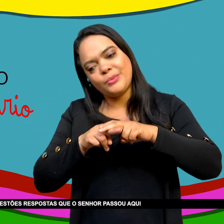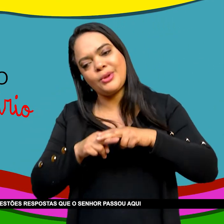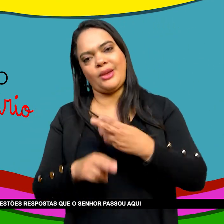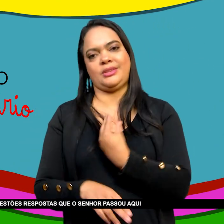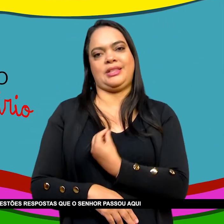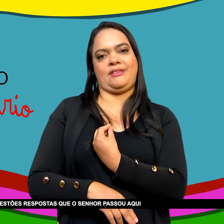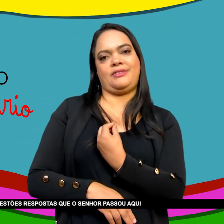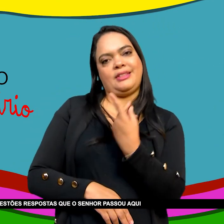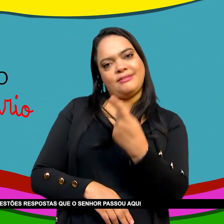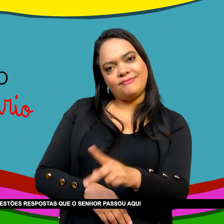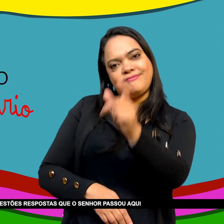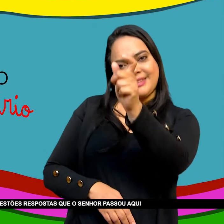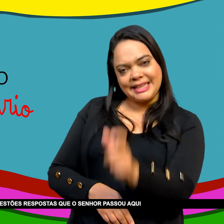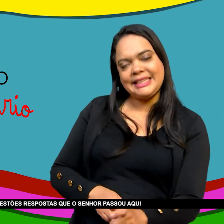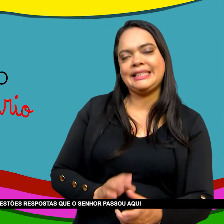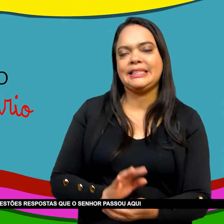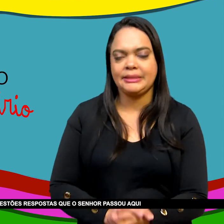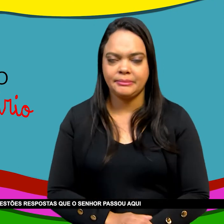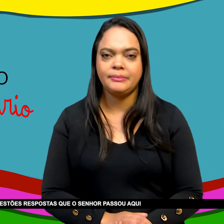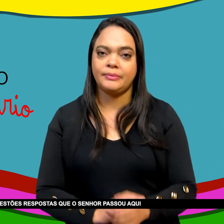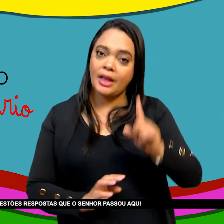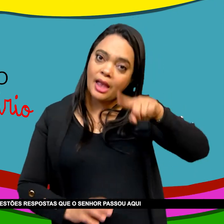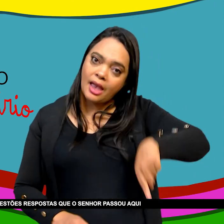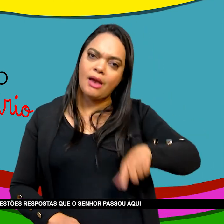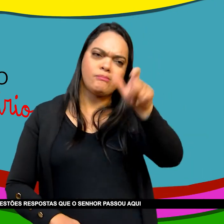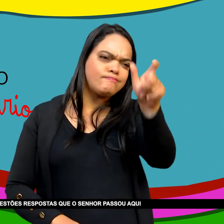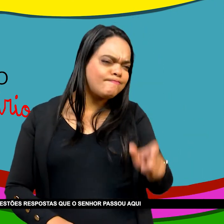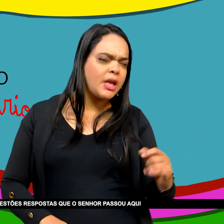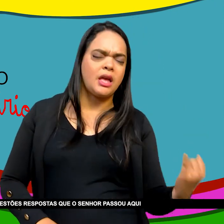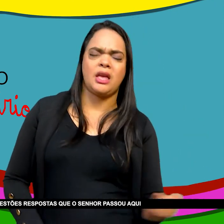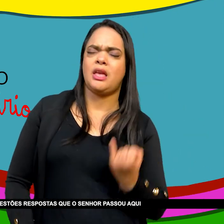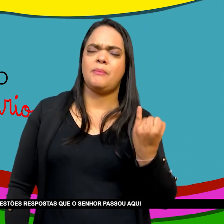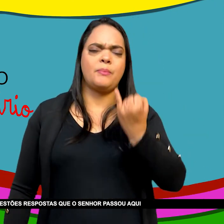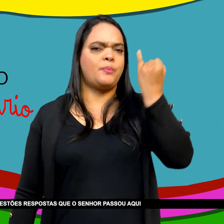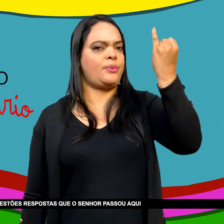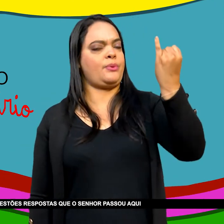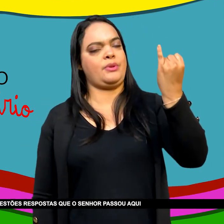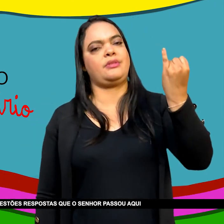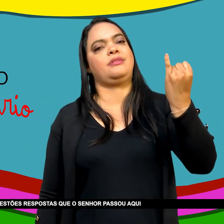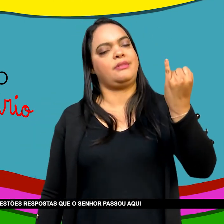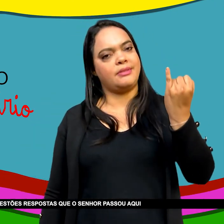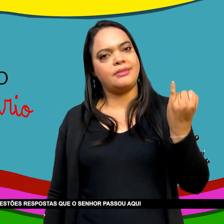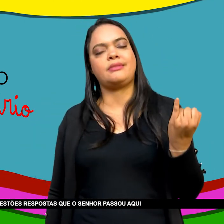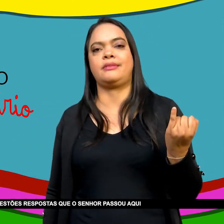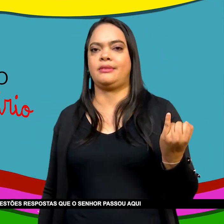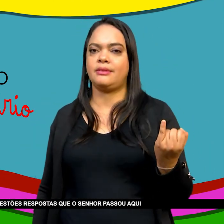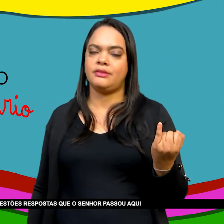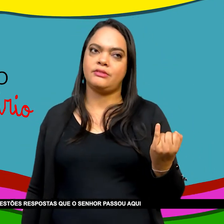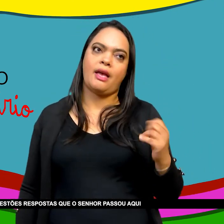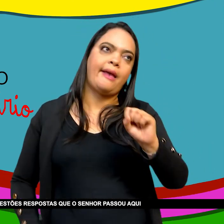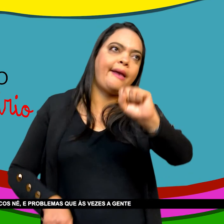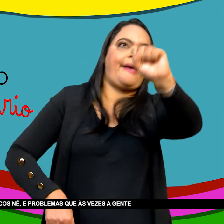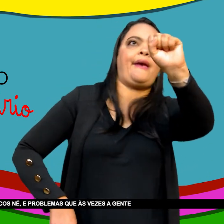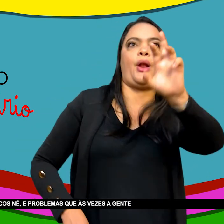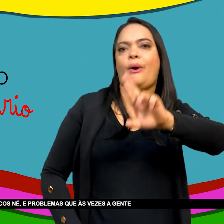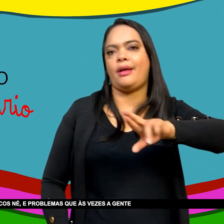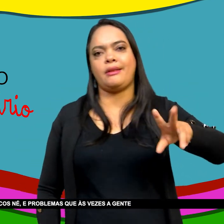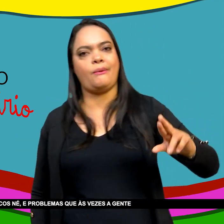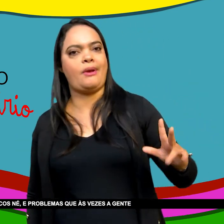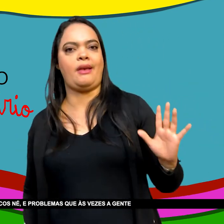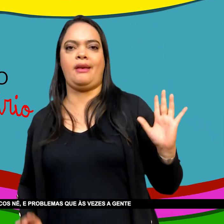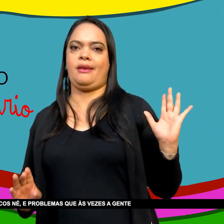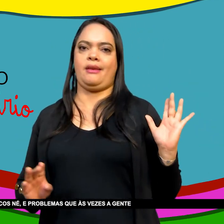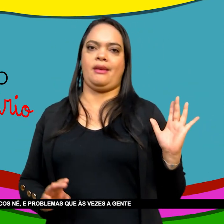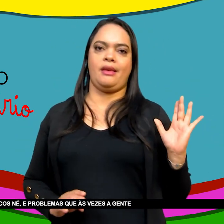fundamental E médio Mas acho que Pelas questões Respostas Que o senhor passou aqui A gente já